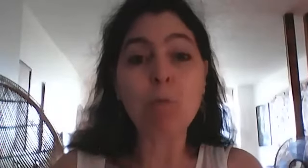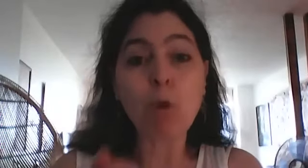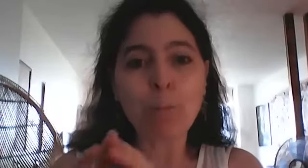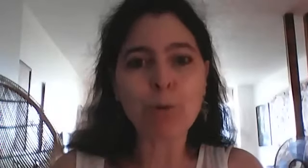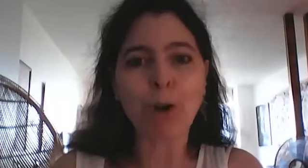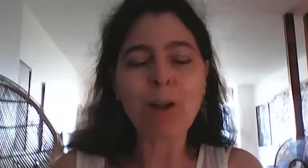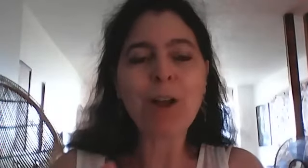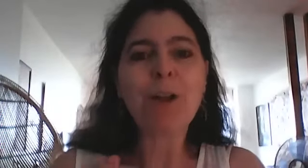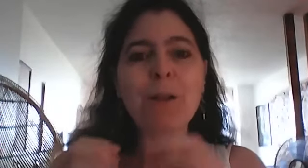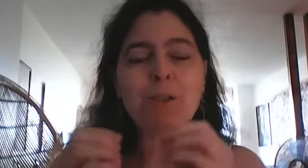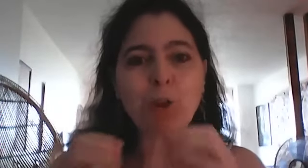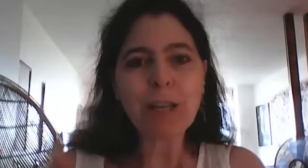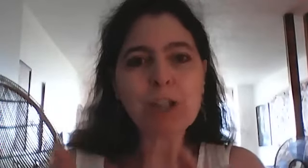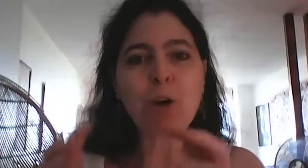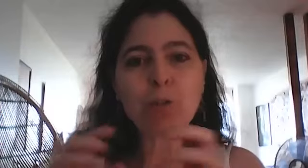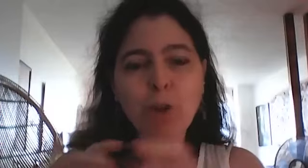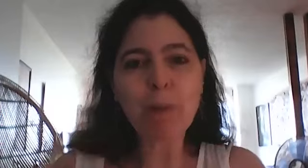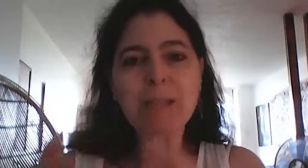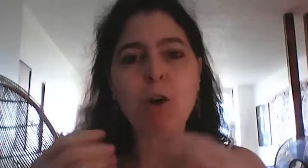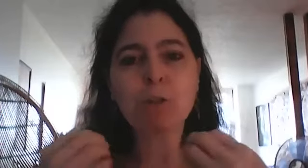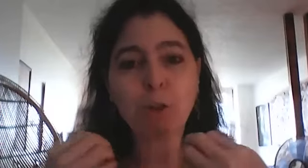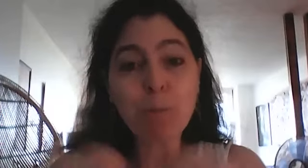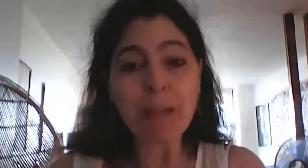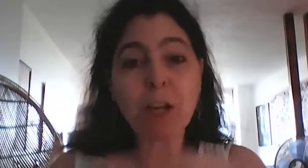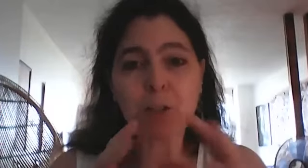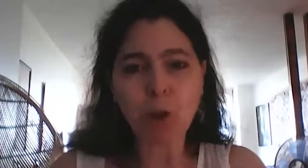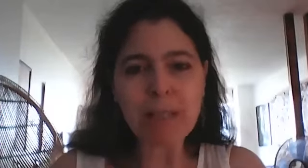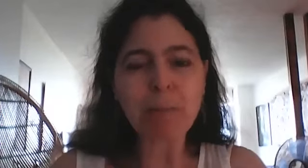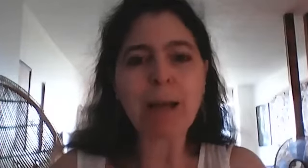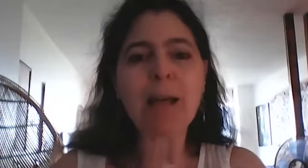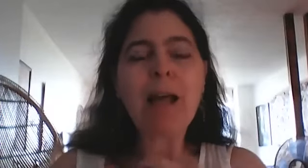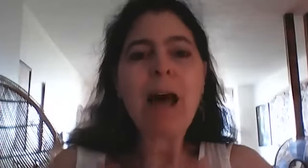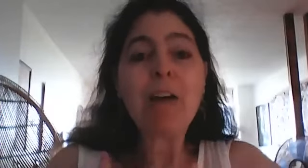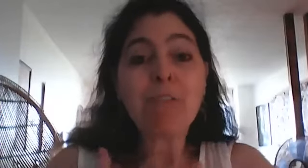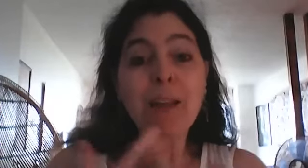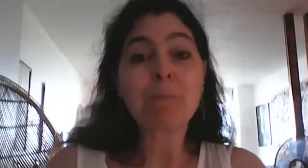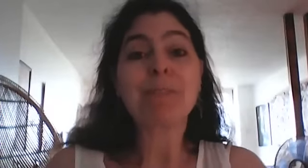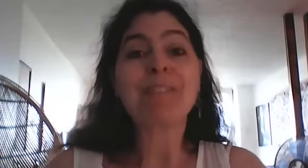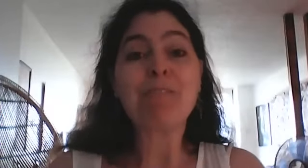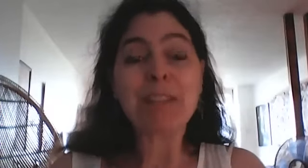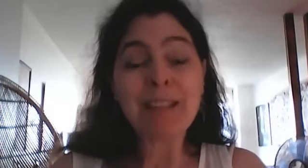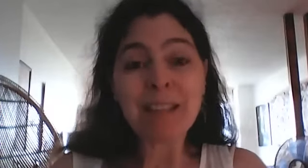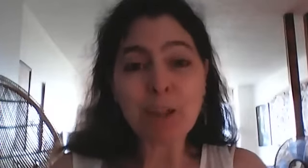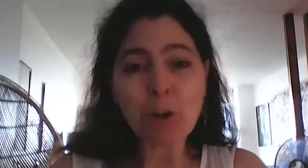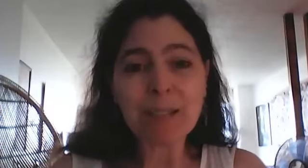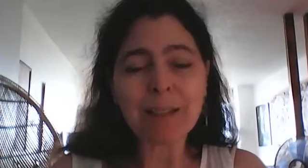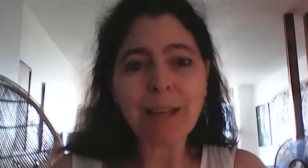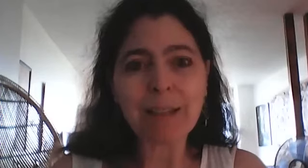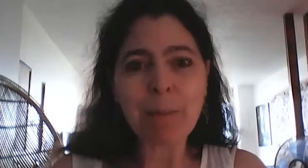'amour pur sur une région sur une maison sur une personne sur un animal afin d'envoyer quelque chose qui est très très